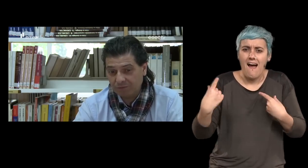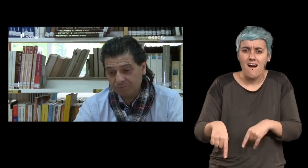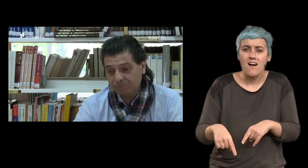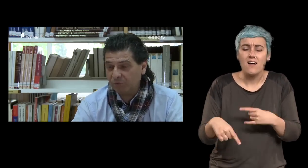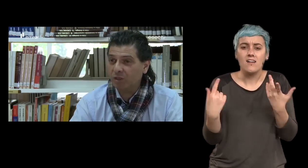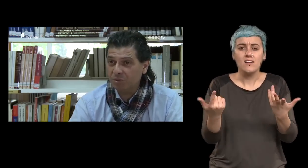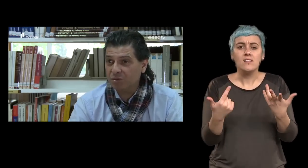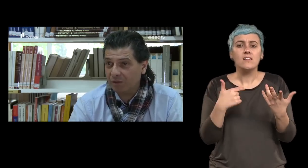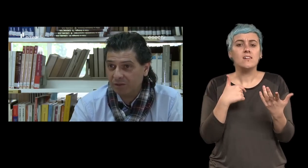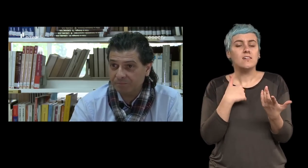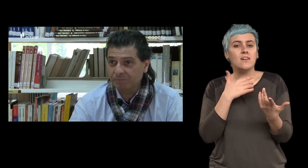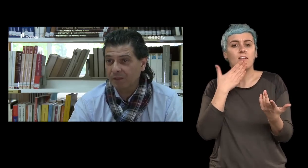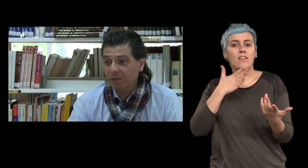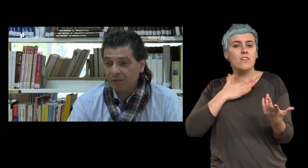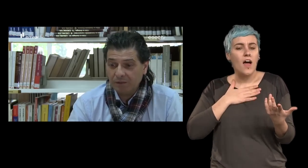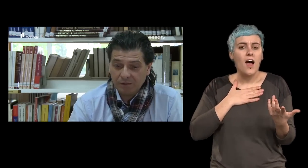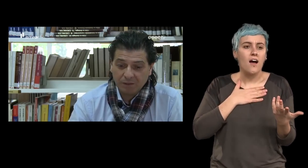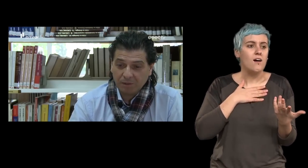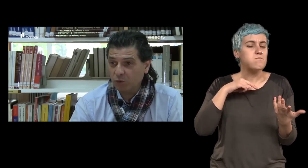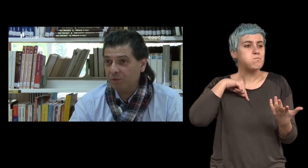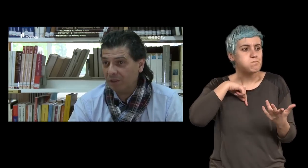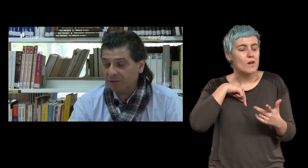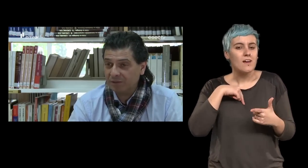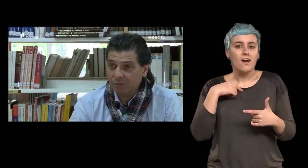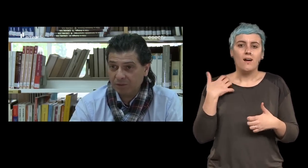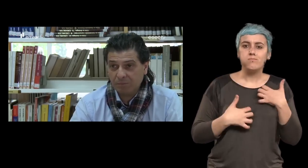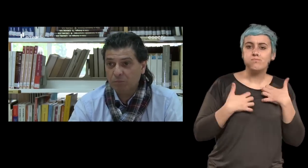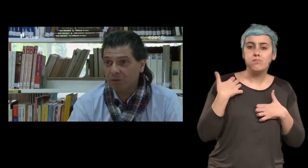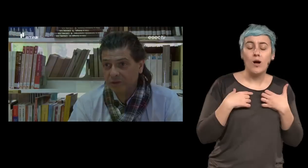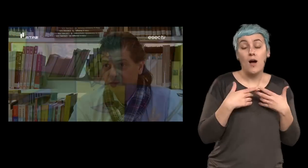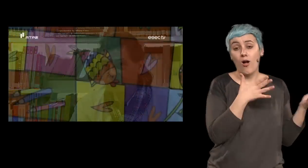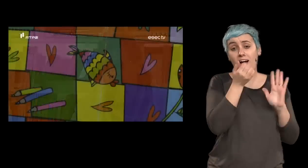provoca-me insónia e também alguma inquietação e também muita satisfação